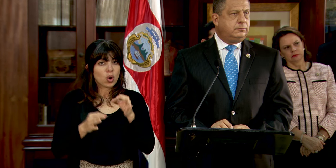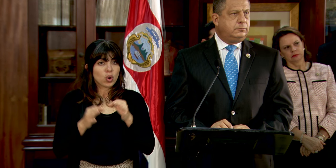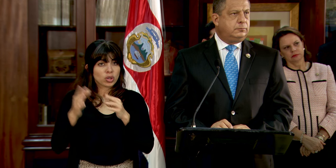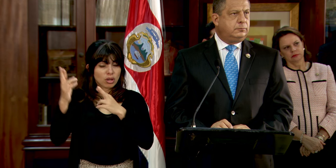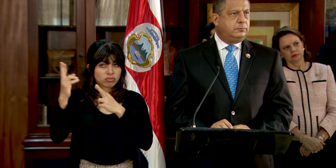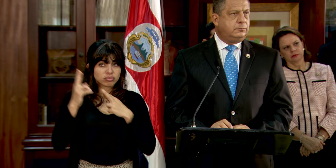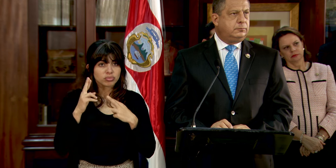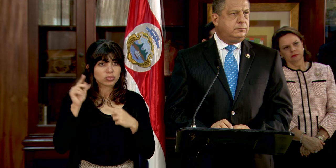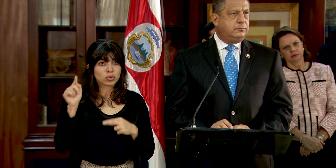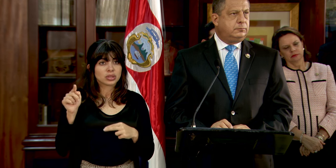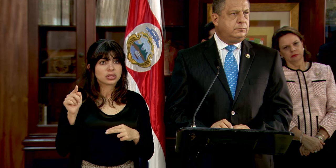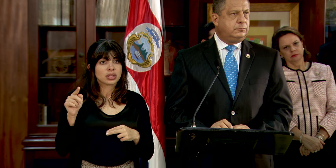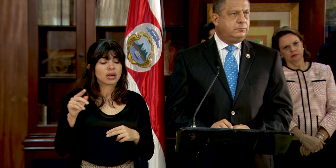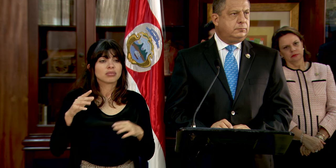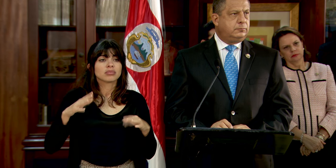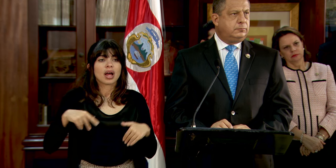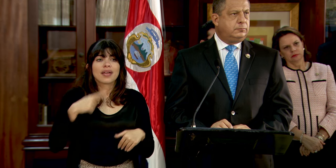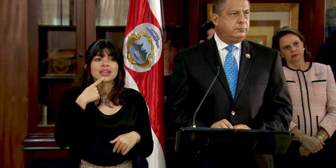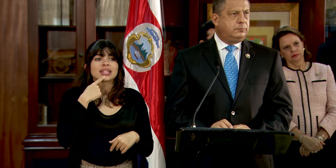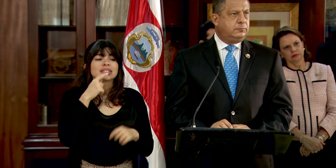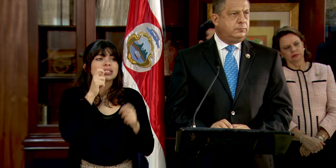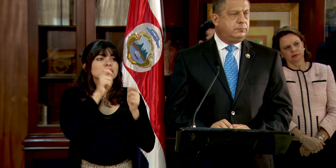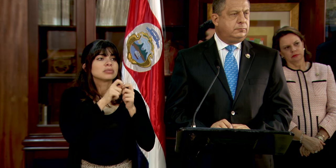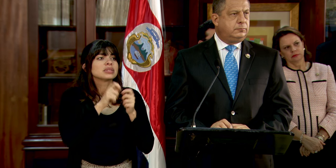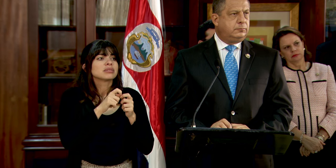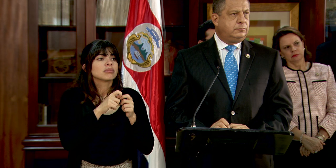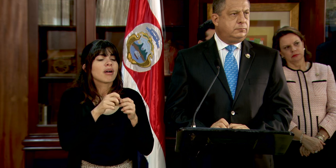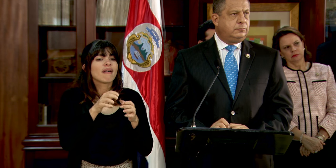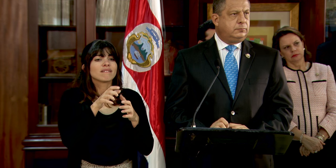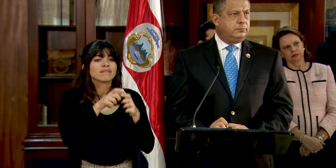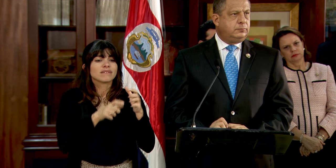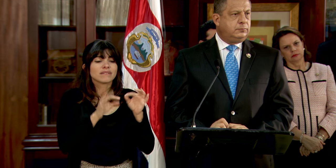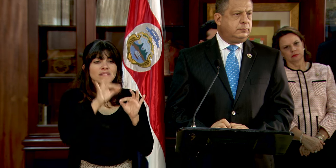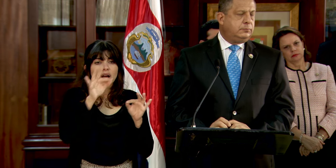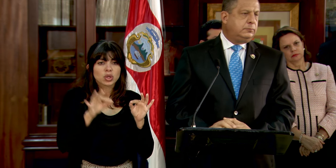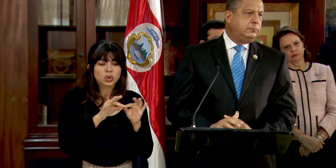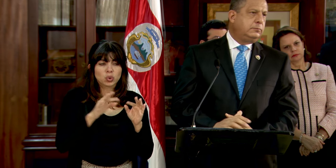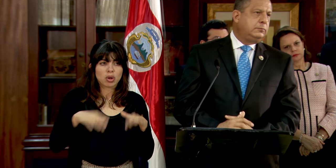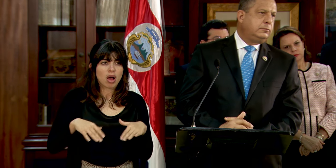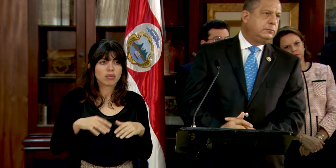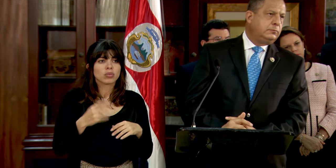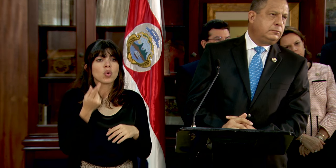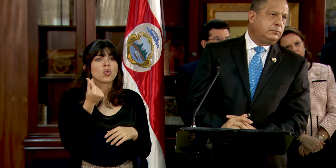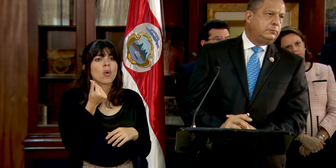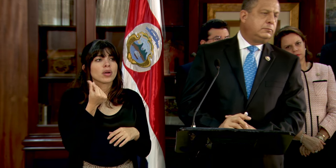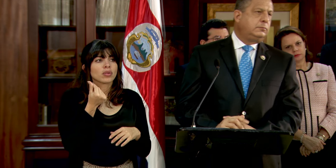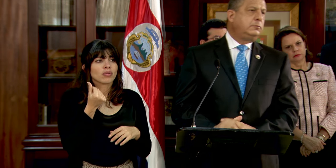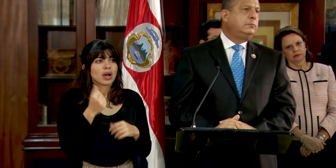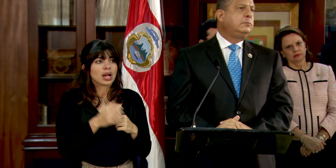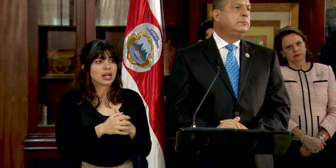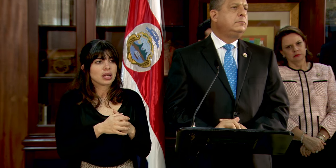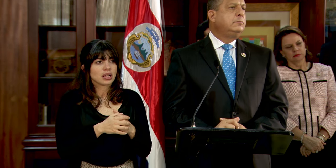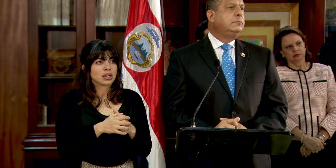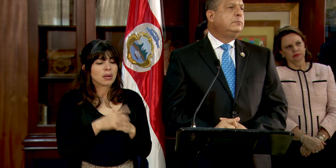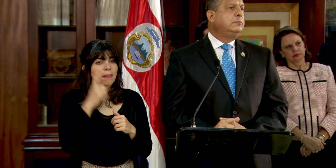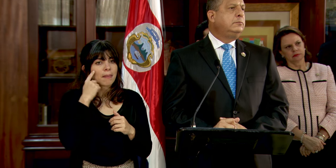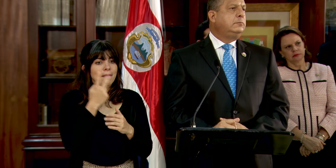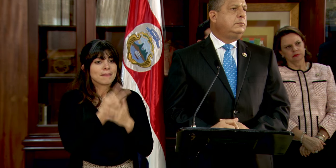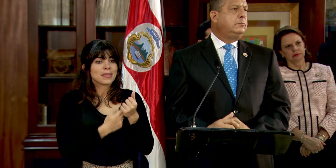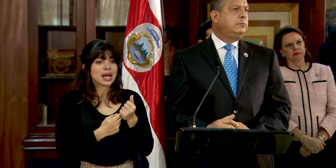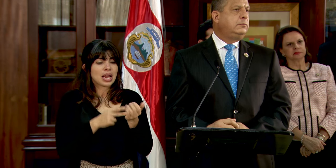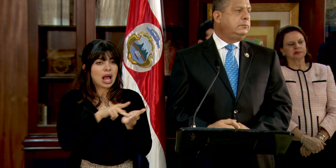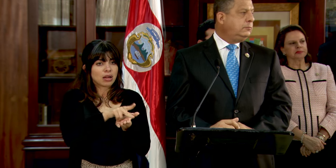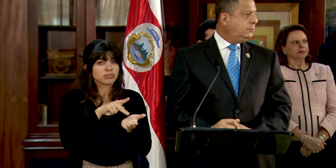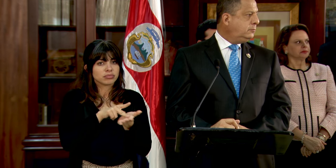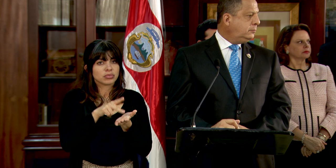Corte, decía que no se especificaban facturas, no se habían aportado facturas en cuanto a la indemnización a las parejas. ¿Tendrá usted